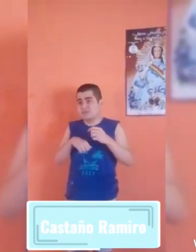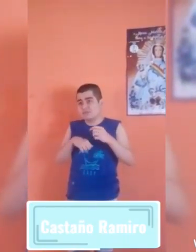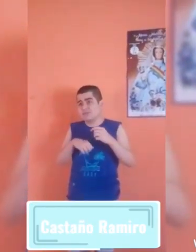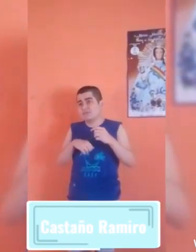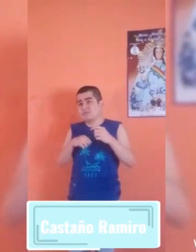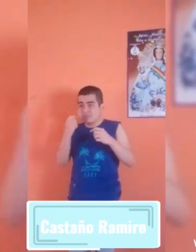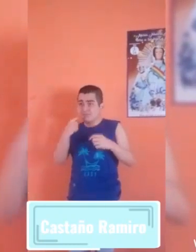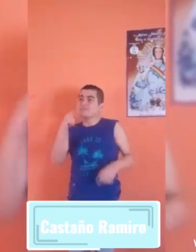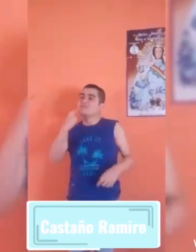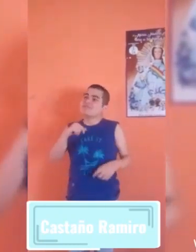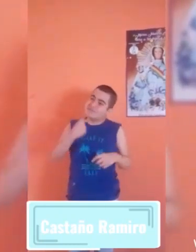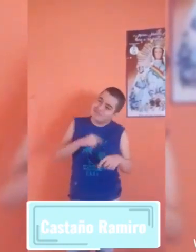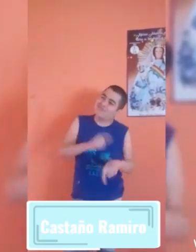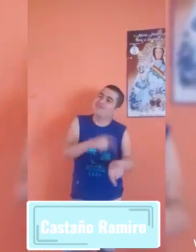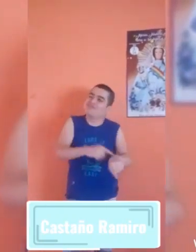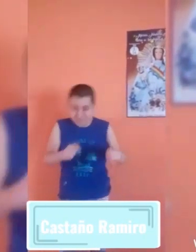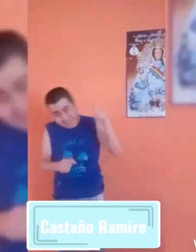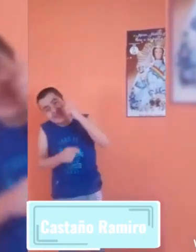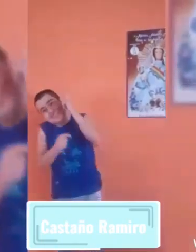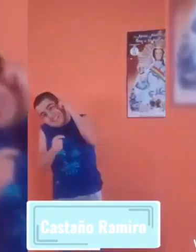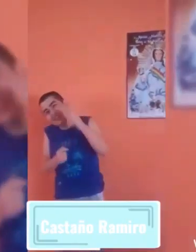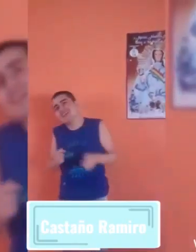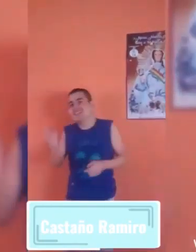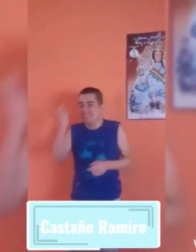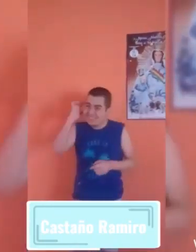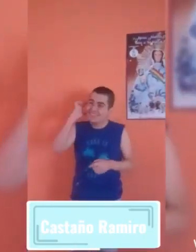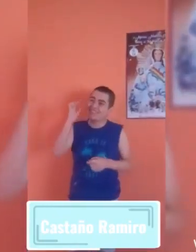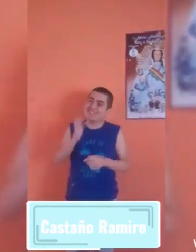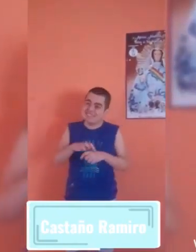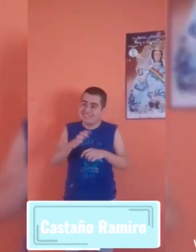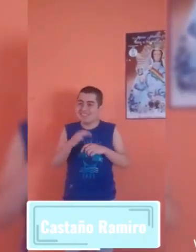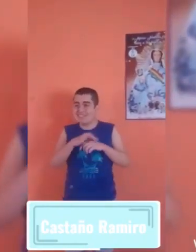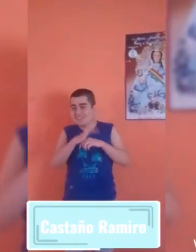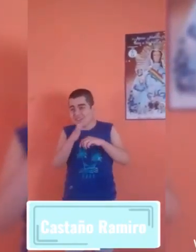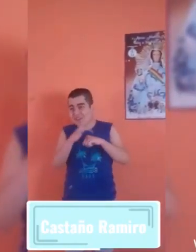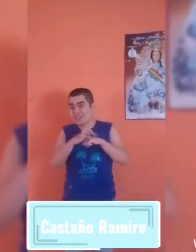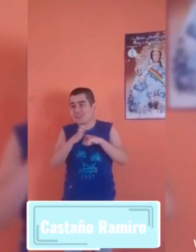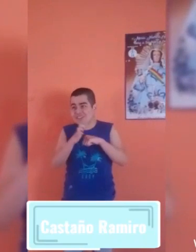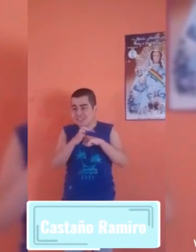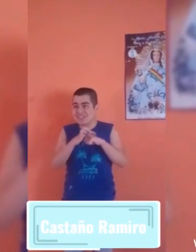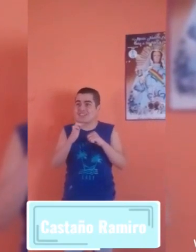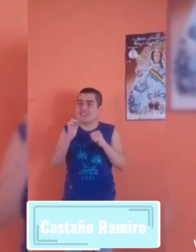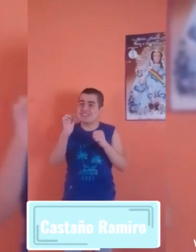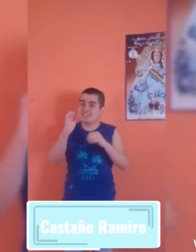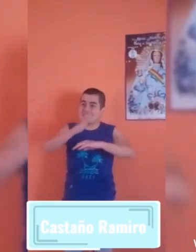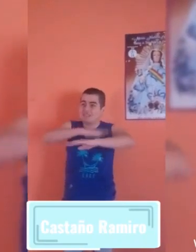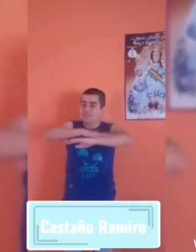Pero son las ocho y han salido Aplaudir a tu ventana